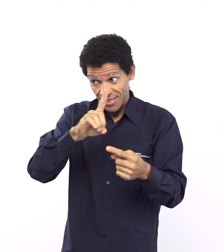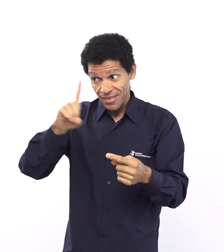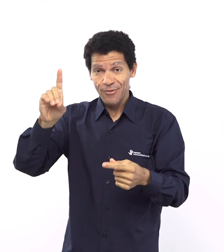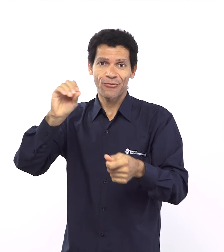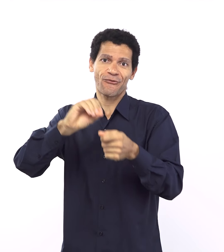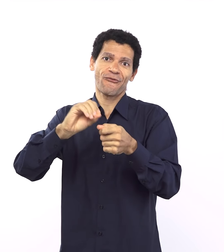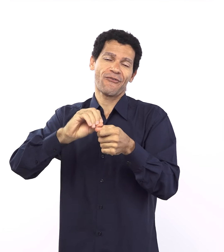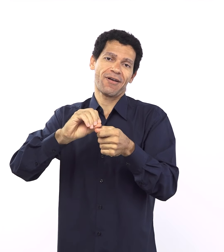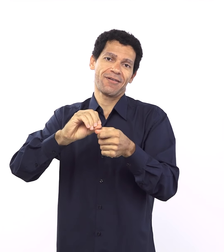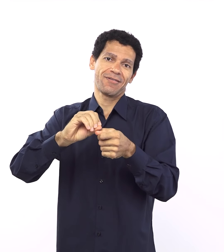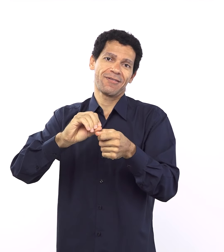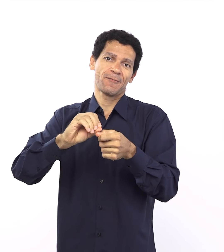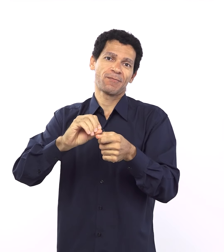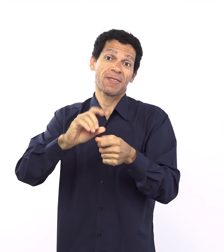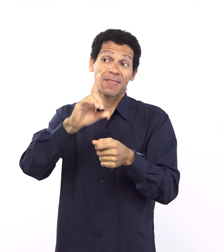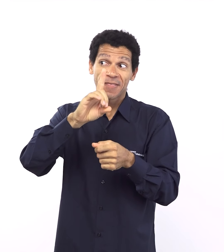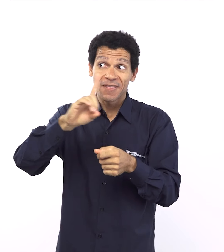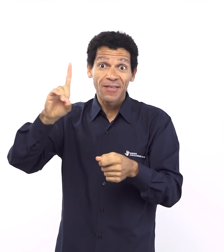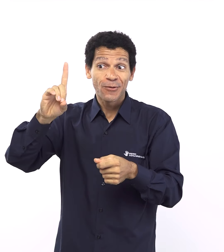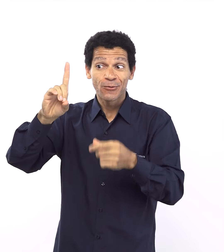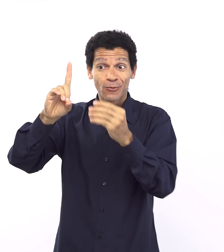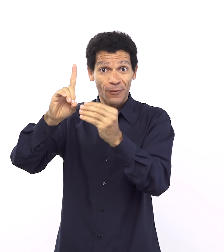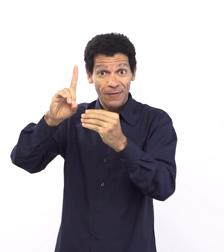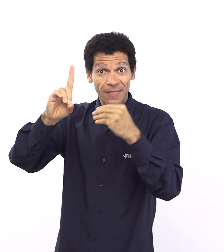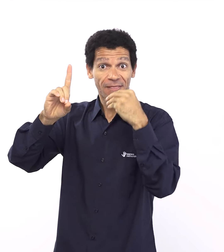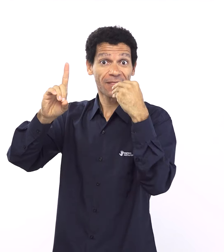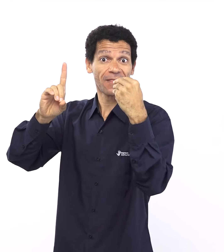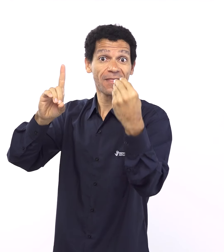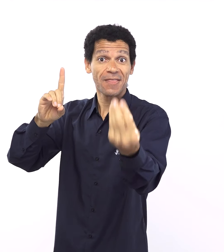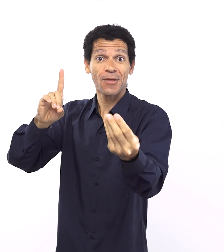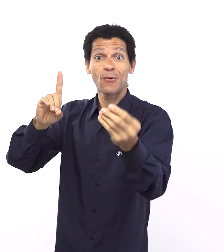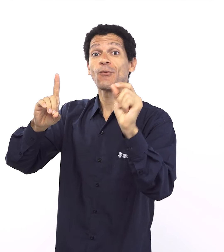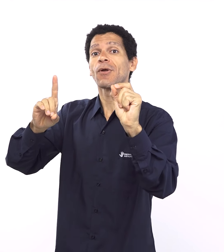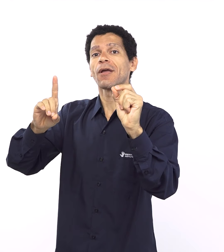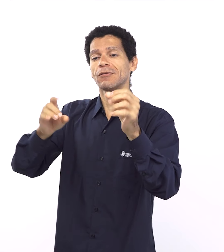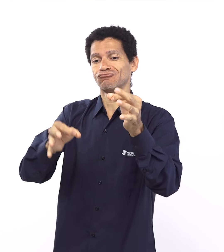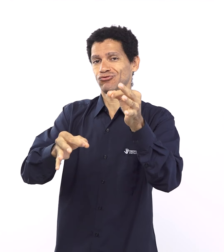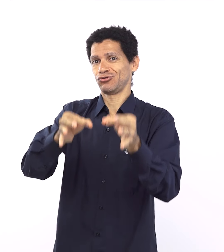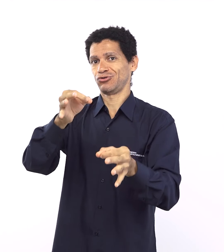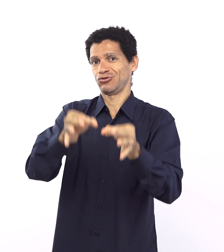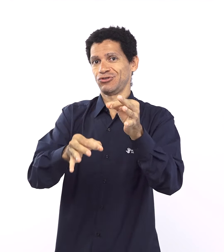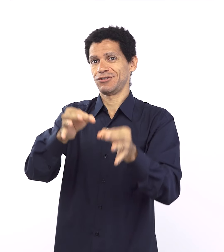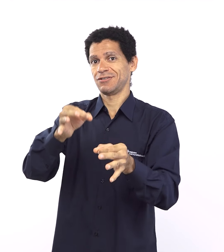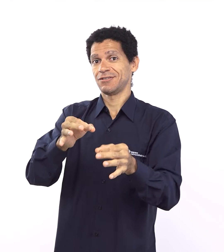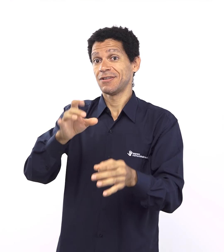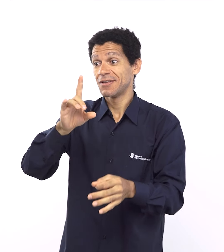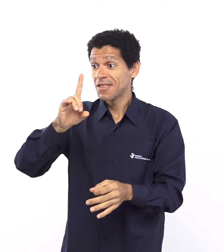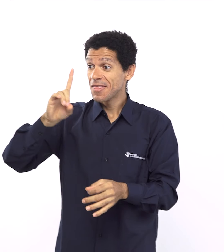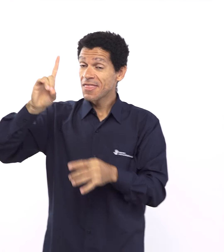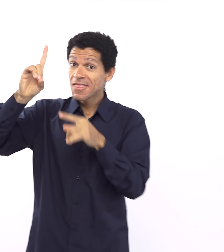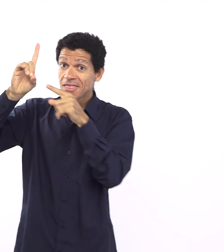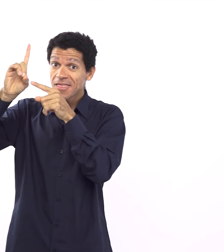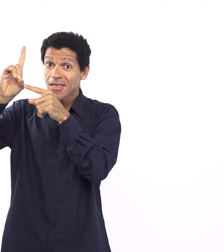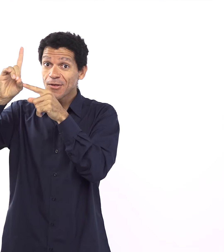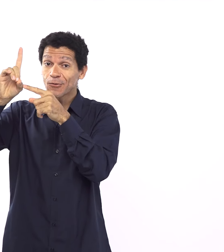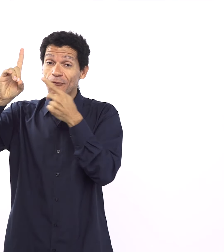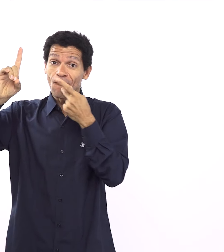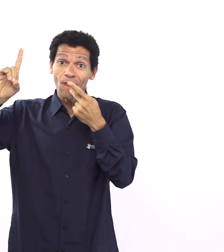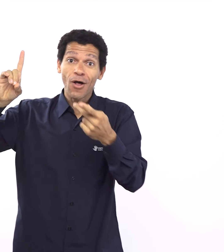oprimidos essa opressão não era só e é vale destacar e sublinhar essa opressão não era talvez